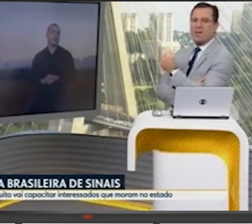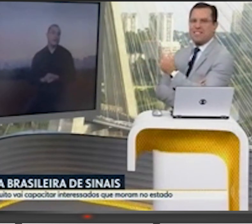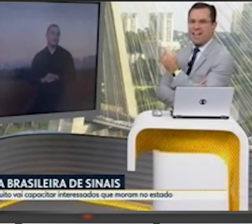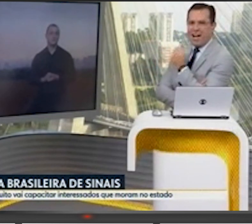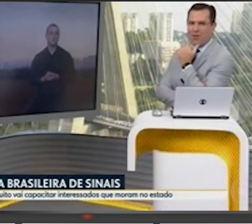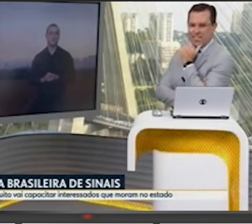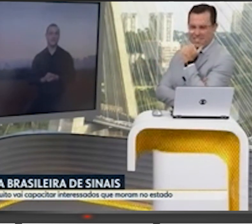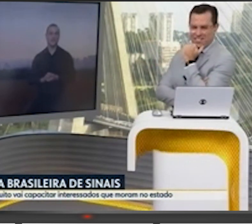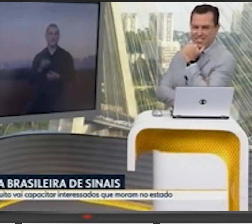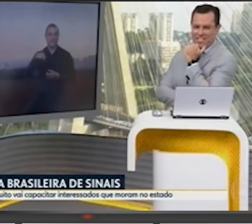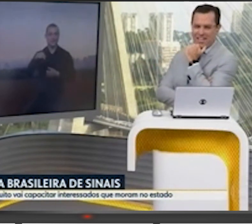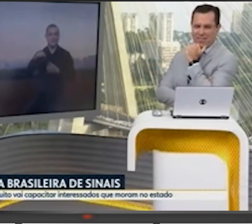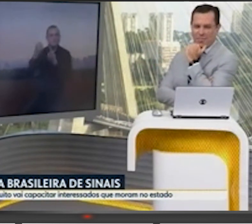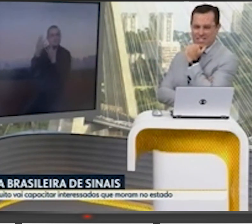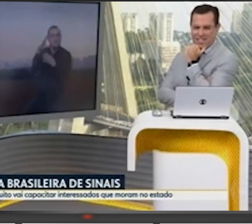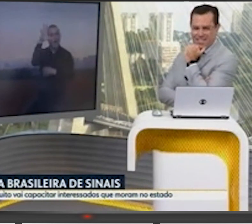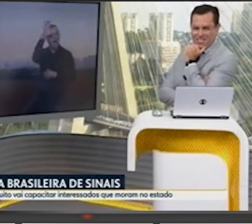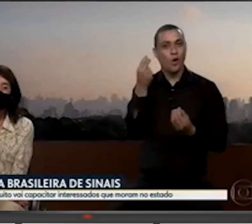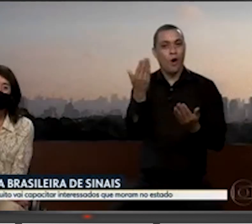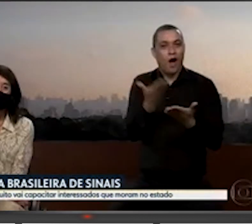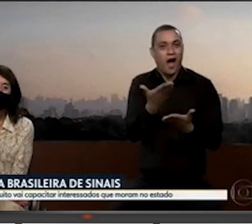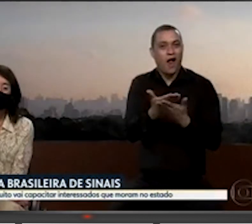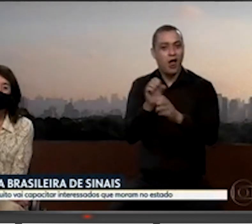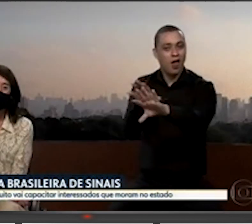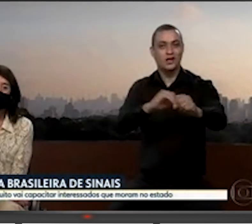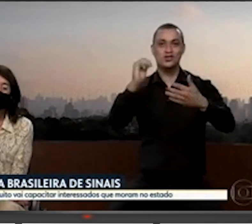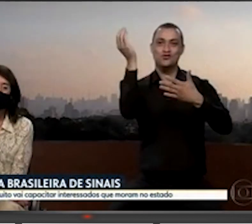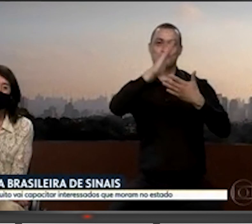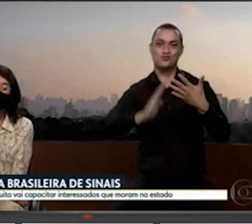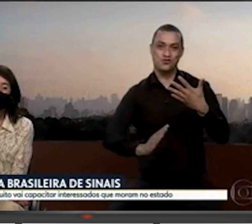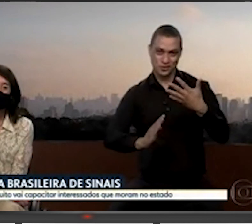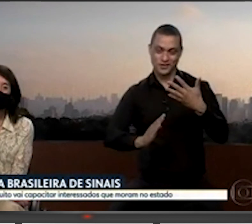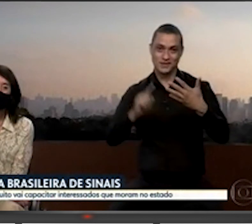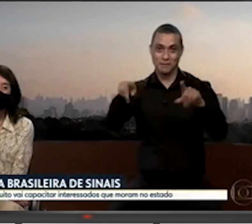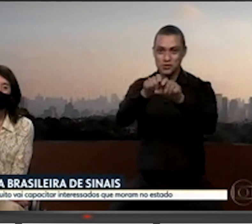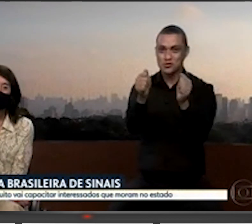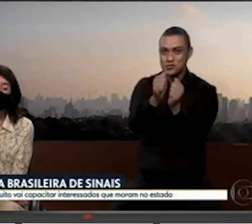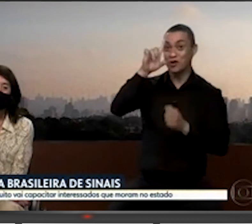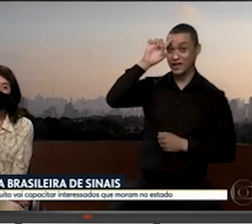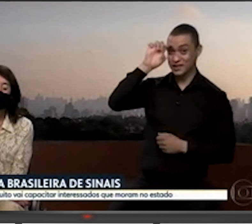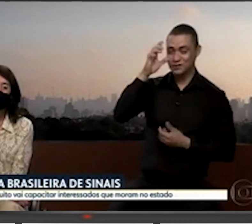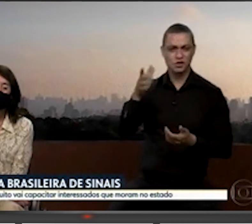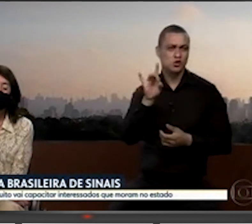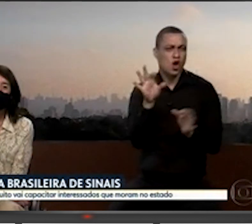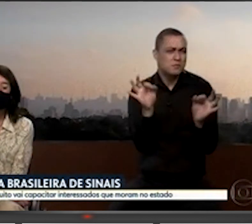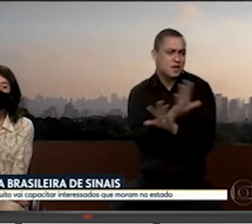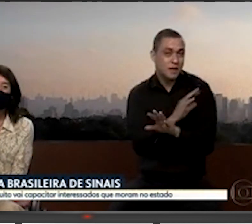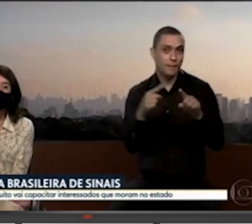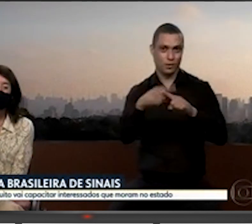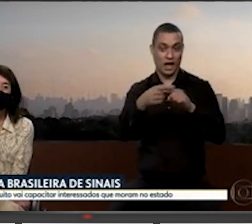com esta aula da língua brasileira de sinais, o Edilson. Só pra gente encerrar, até porque estamos indo pro intervalo, faz pra gente aí devagarzinho